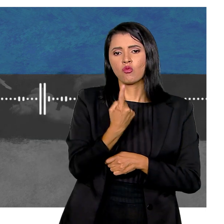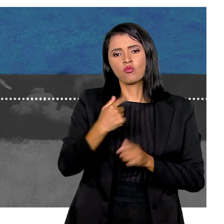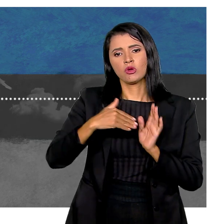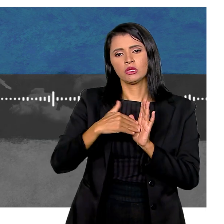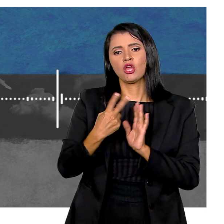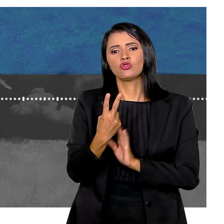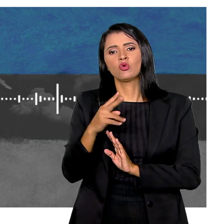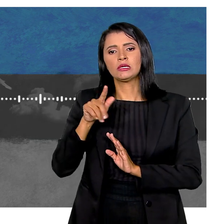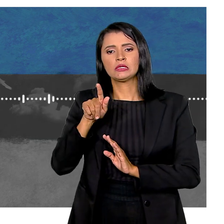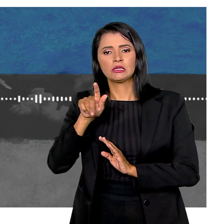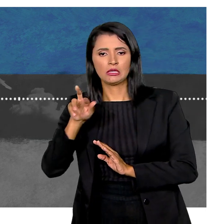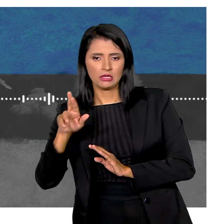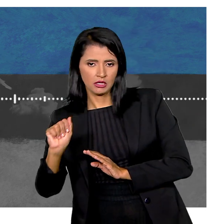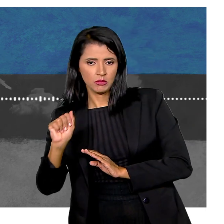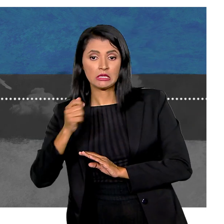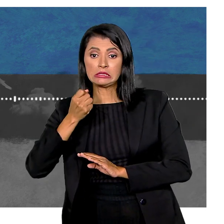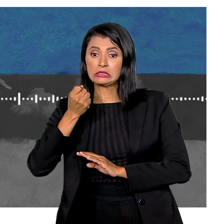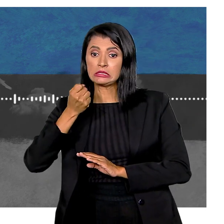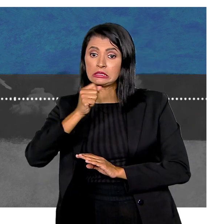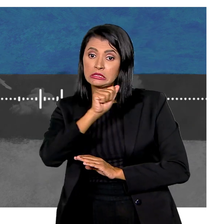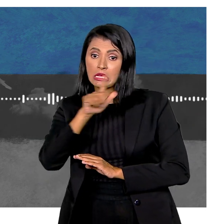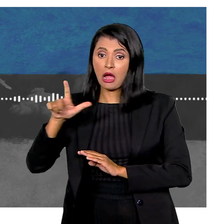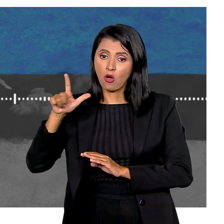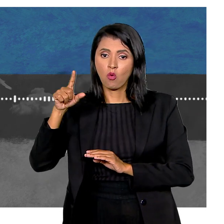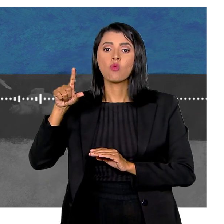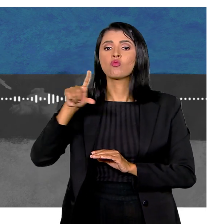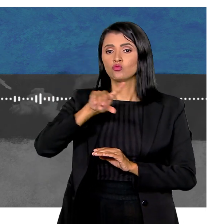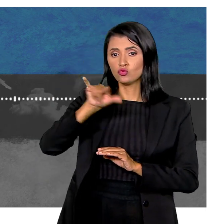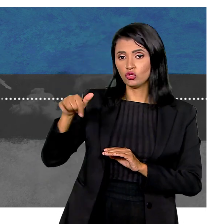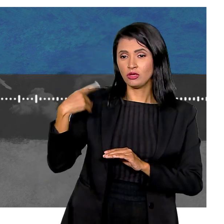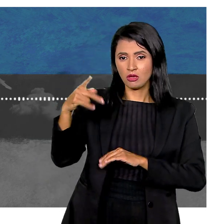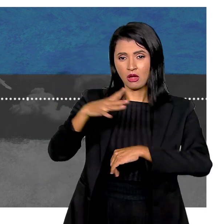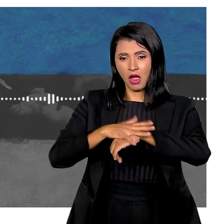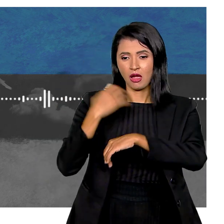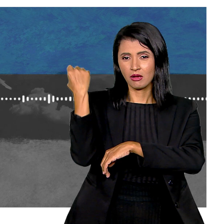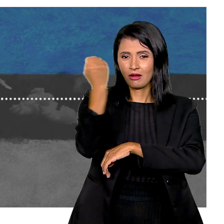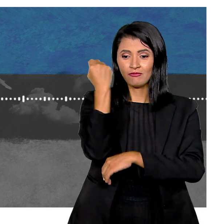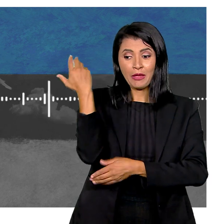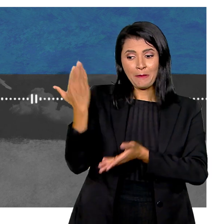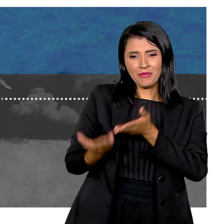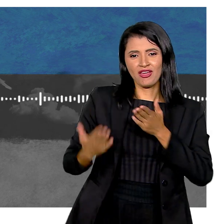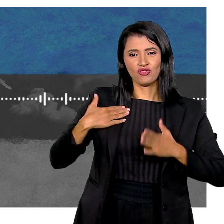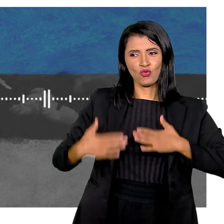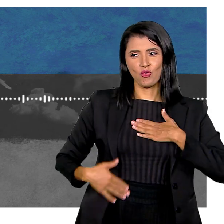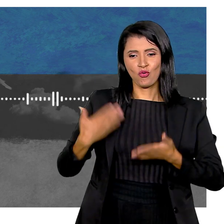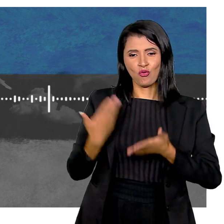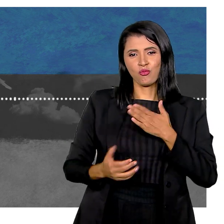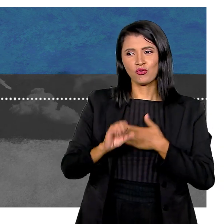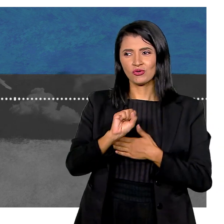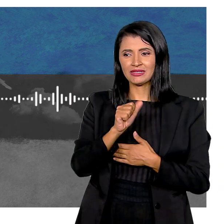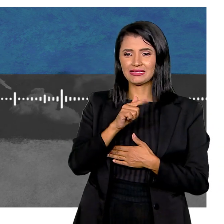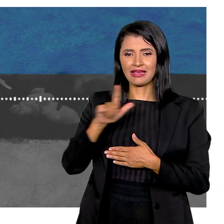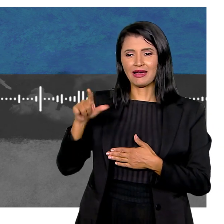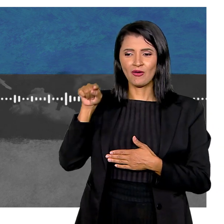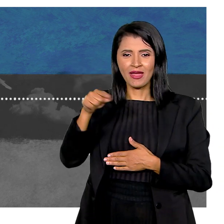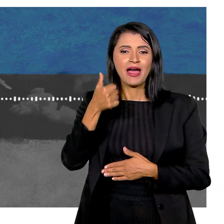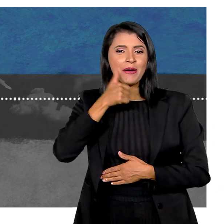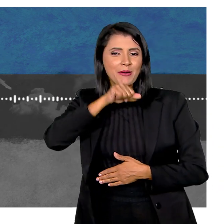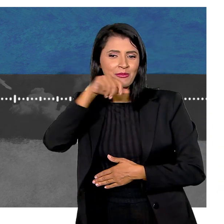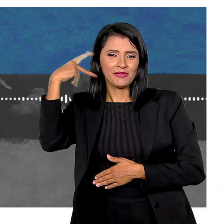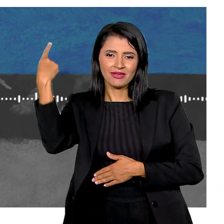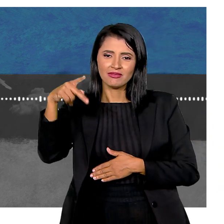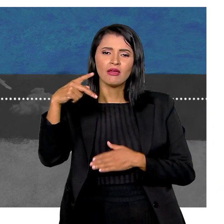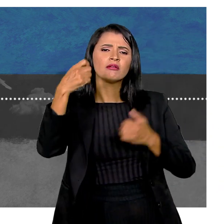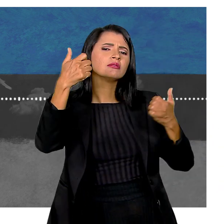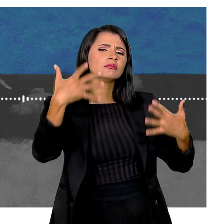consumir de 1 a 2 gramas de sal por dia Já que na forma grave da doença Há justamente a perda de sal do organismo E a mãe dela,